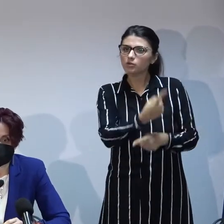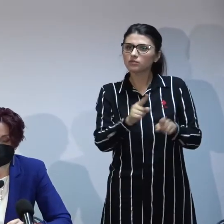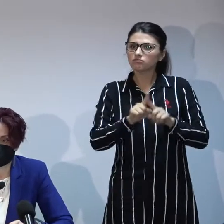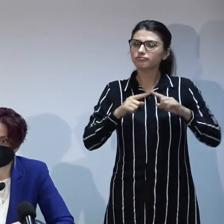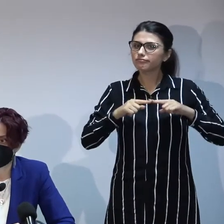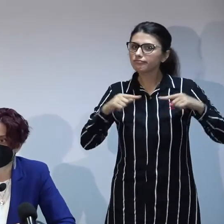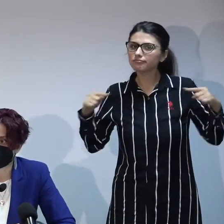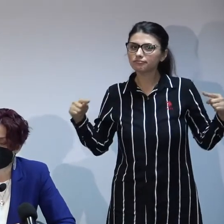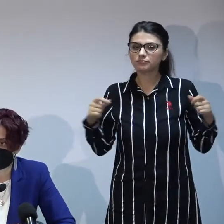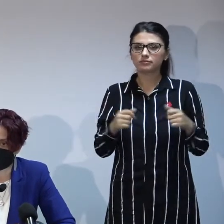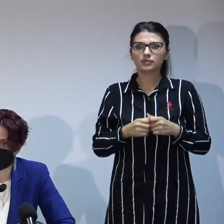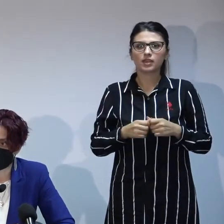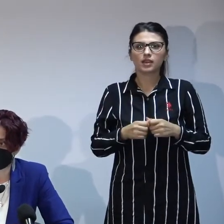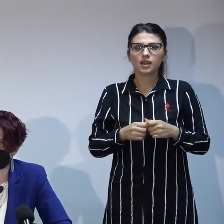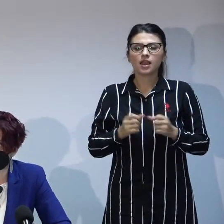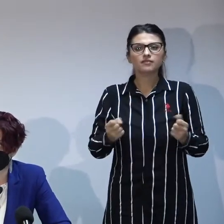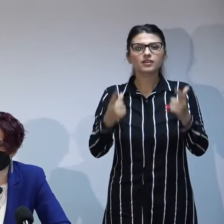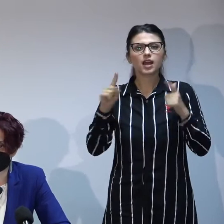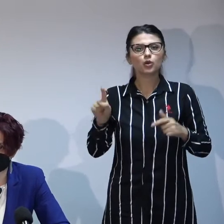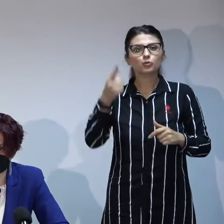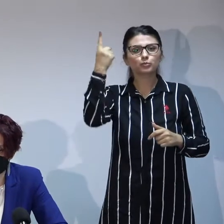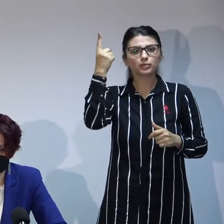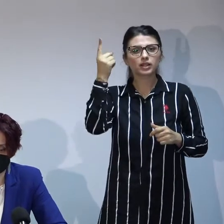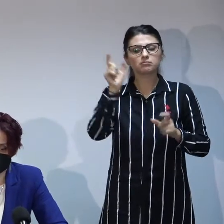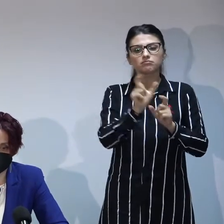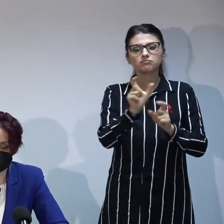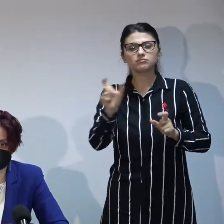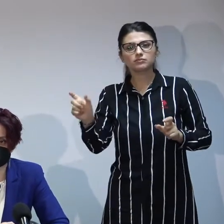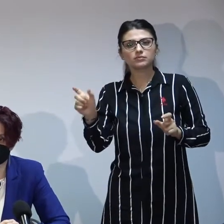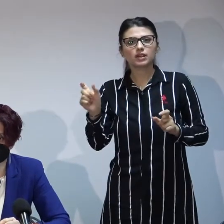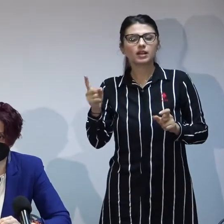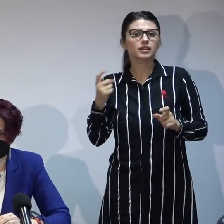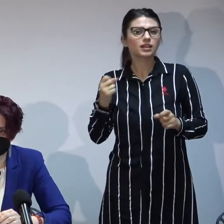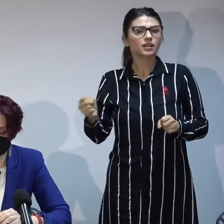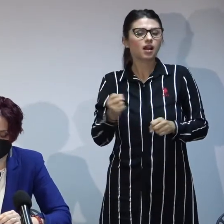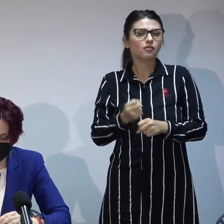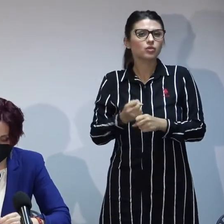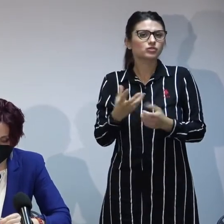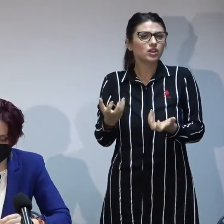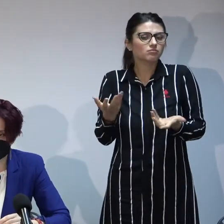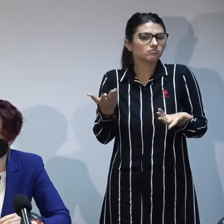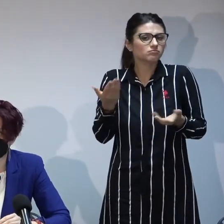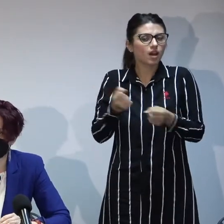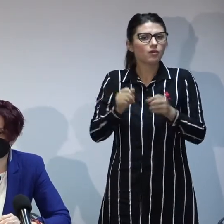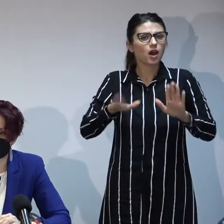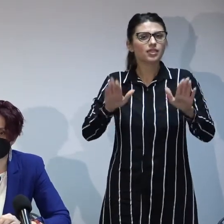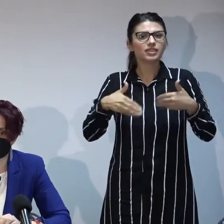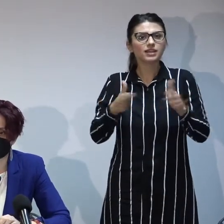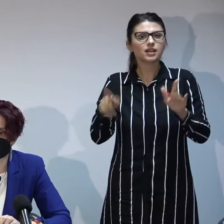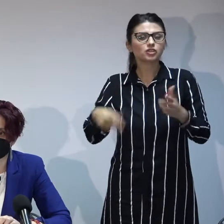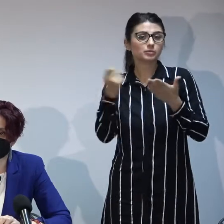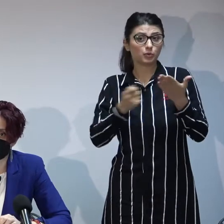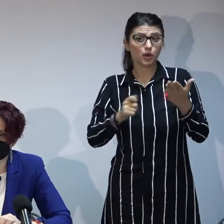la finalul unui prim capitol din șantierul pe care l-am deschis, în ceea ce privește